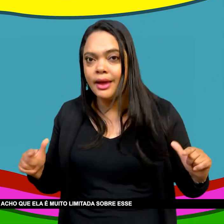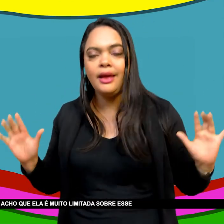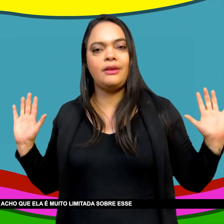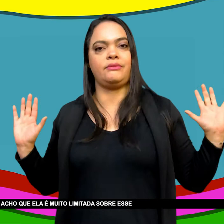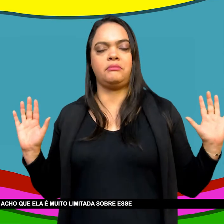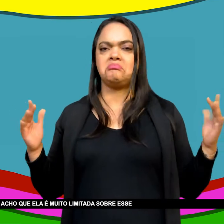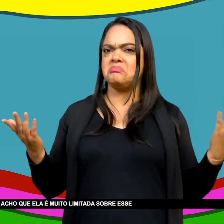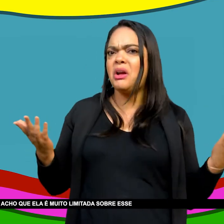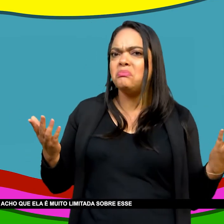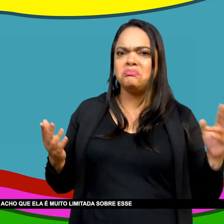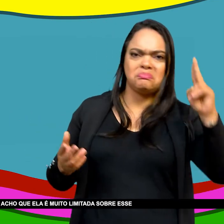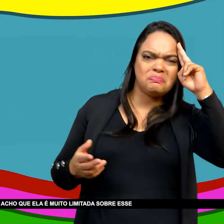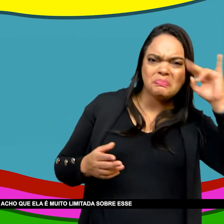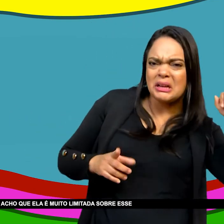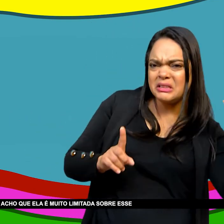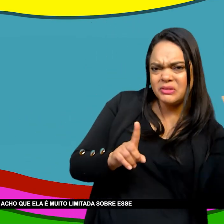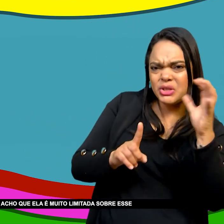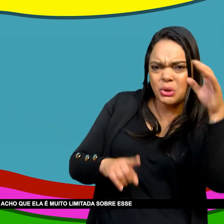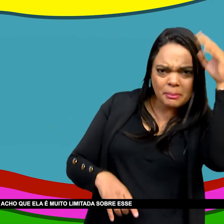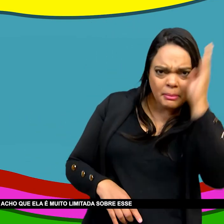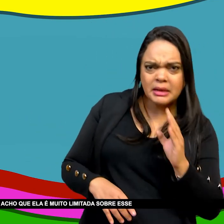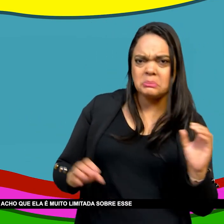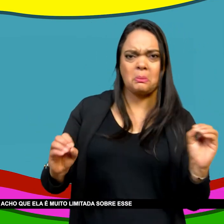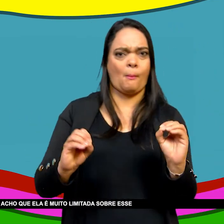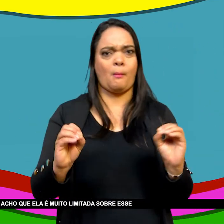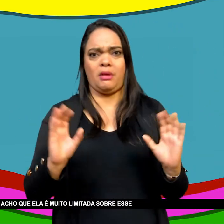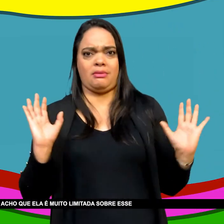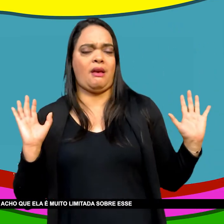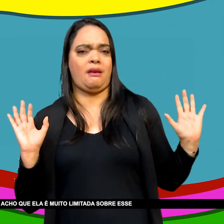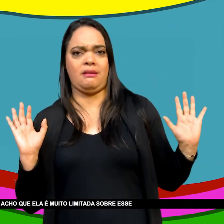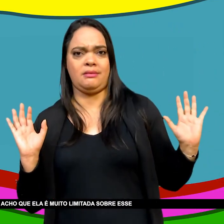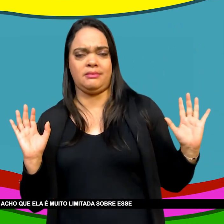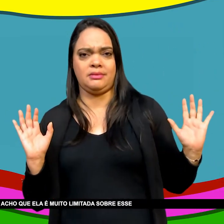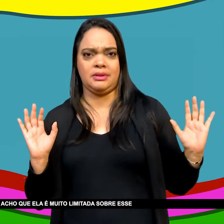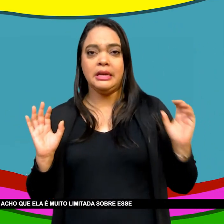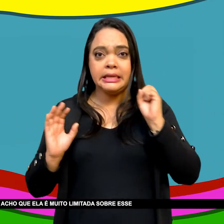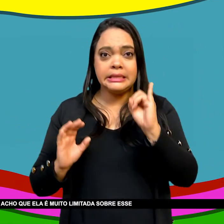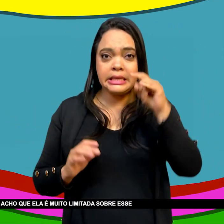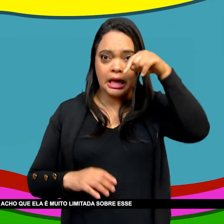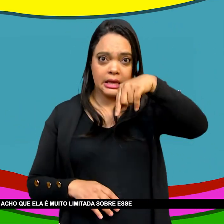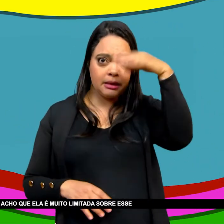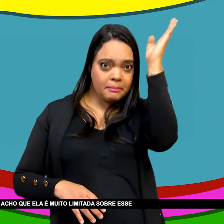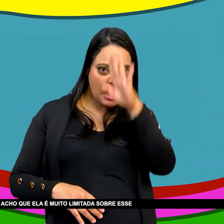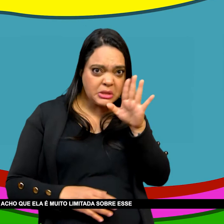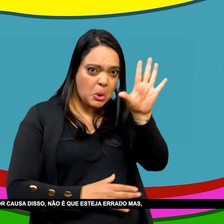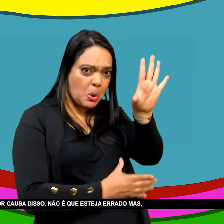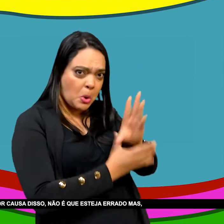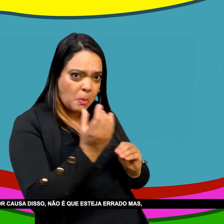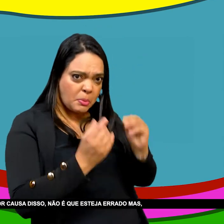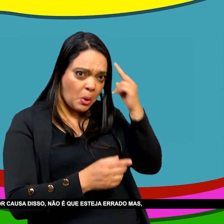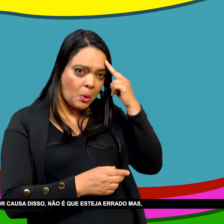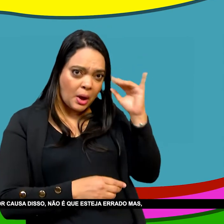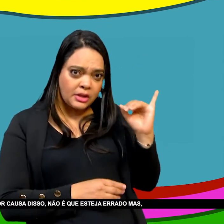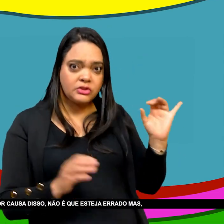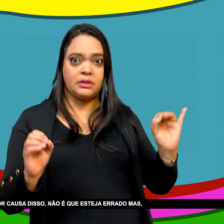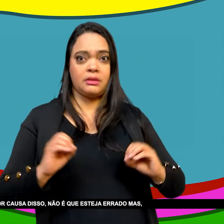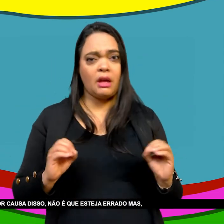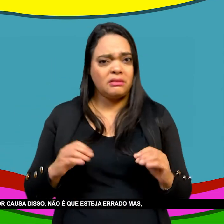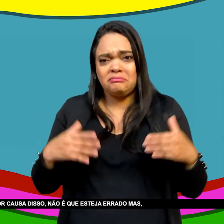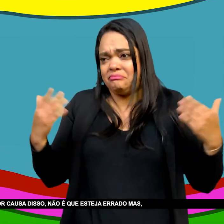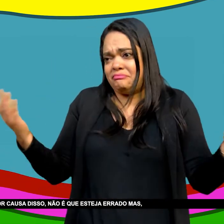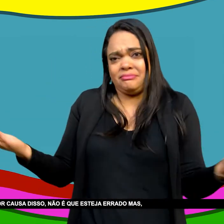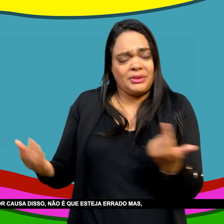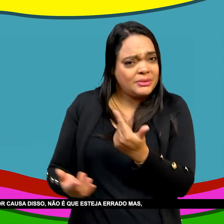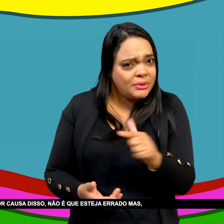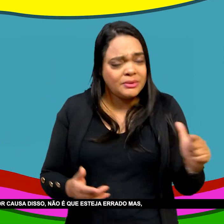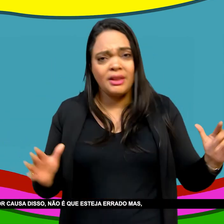Isso é impossível Essa perspectiva de influência Eu acho que ela é muito limitada Sobre esse ponto de vista Eu até